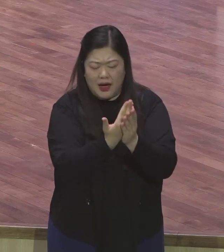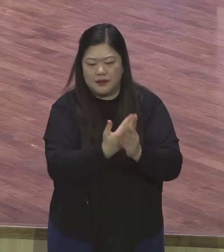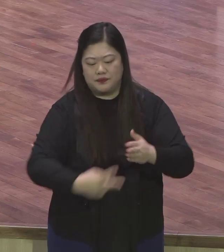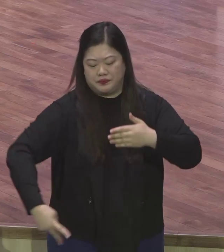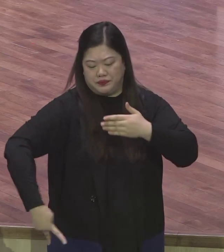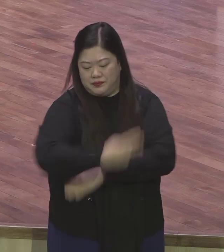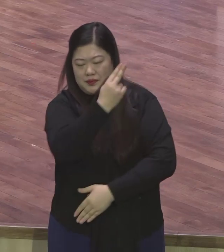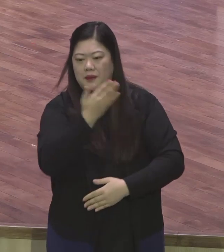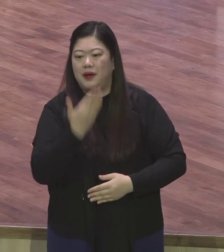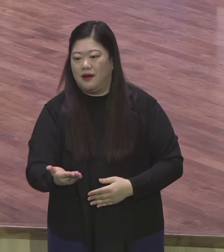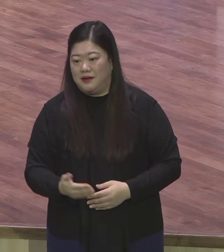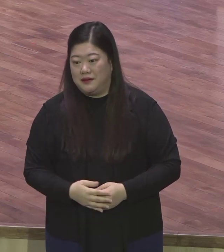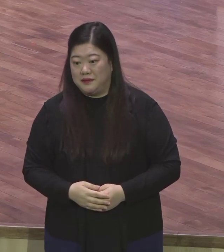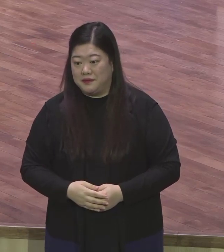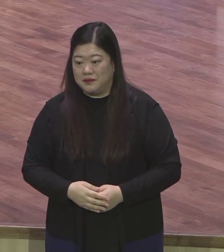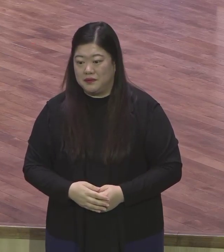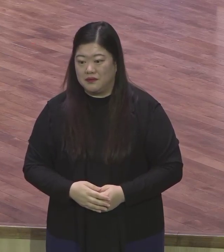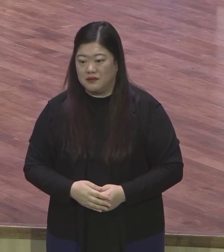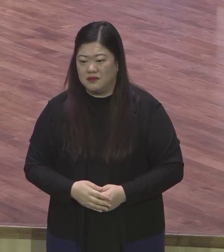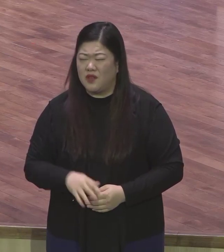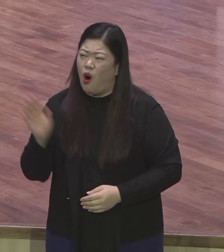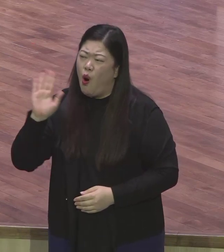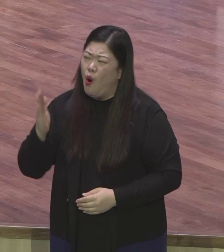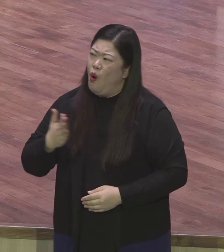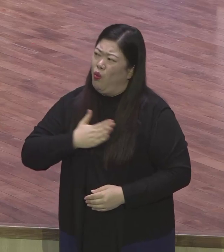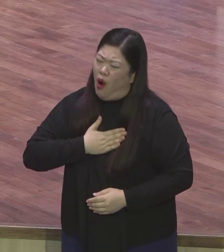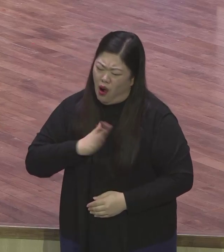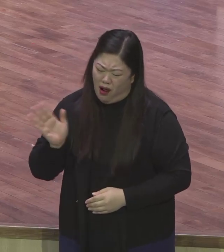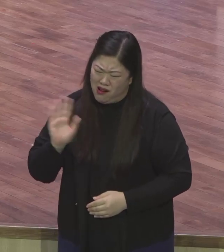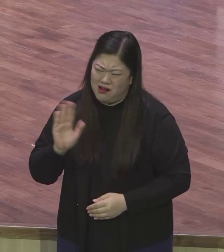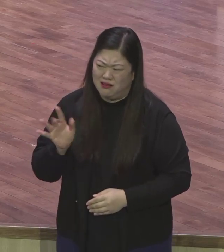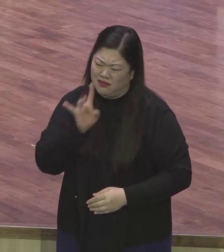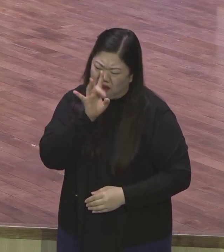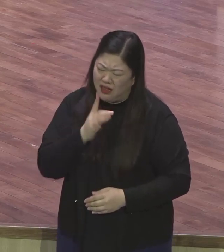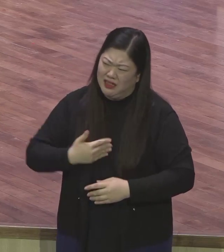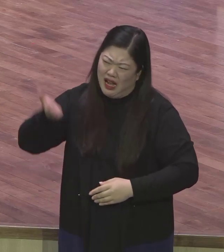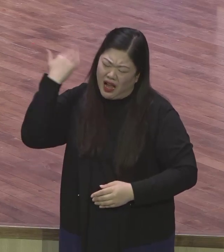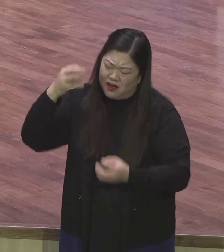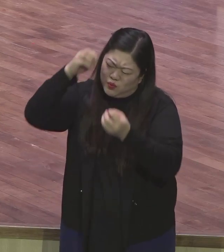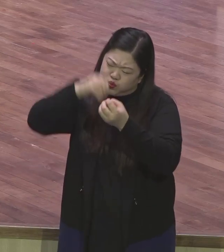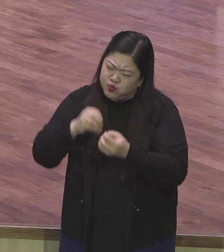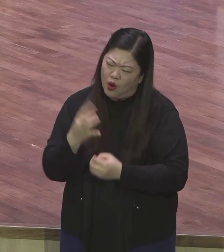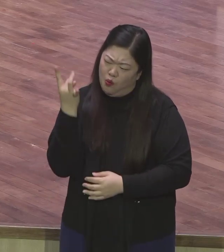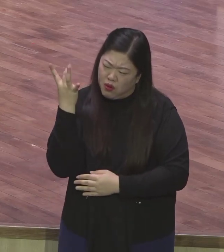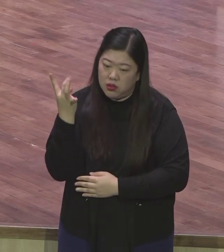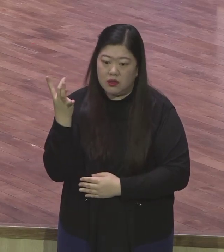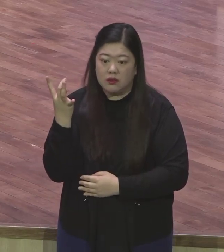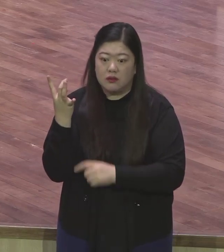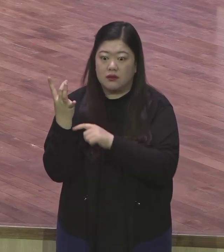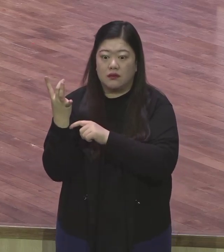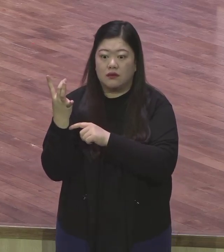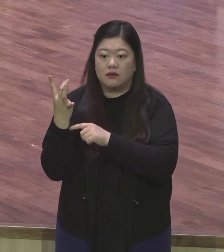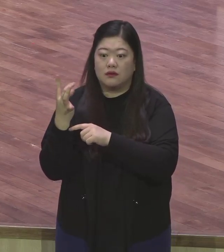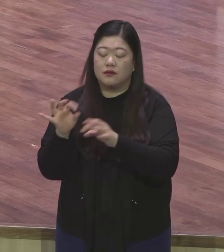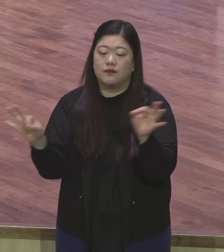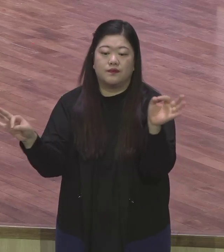빠져나와요. 내가 나도 알지 못하는 문제와 사건에서 빠져나와요. 그것이 다 쳐놓은 사단의